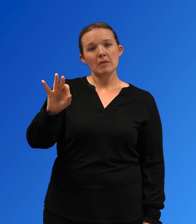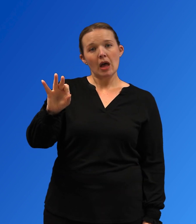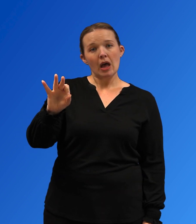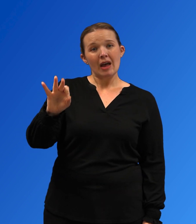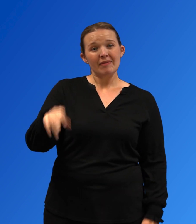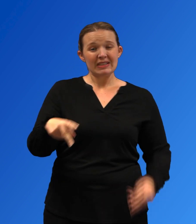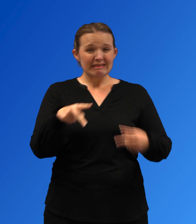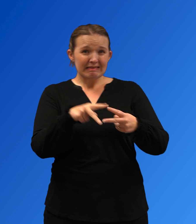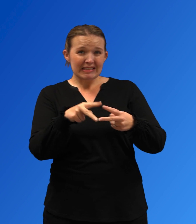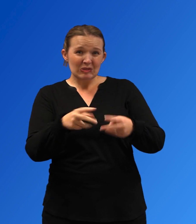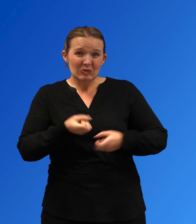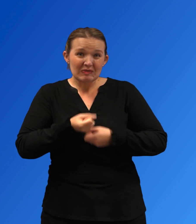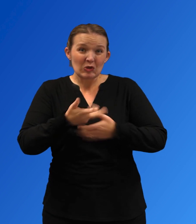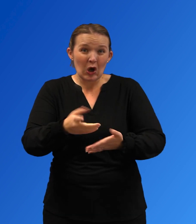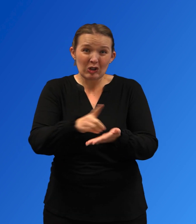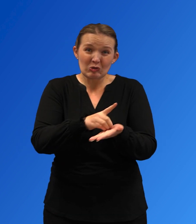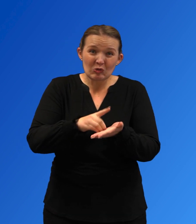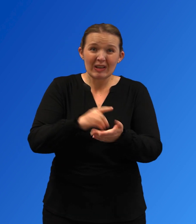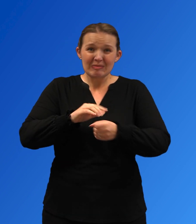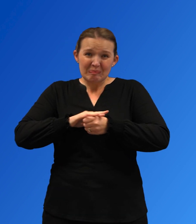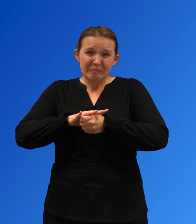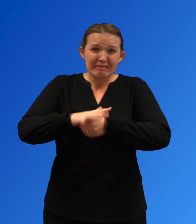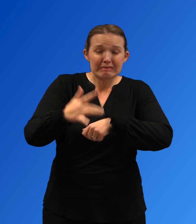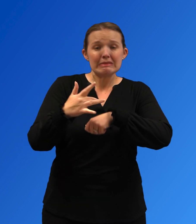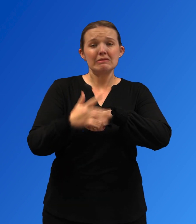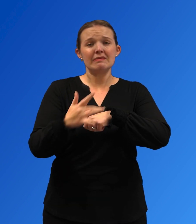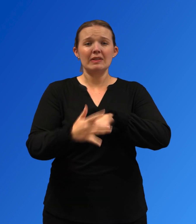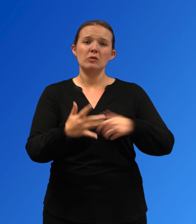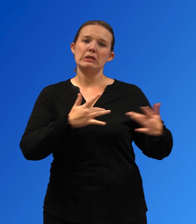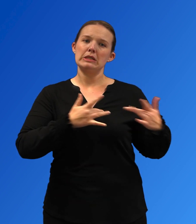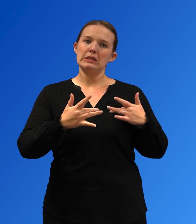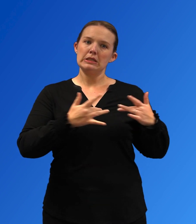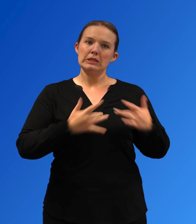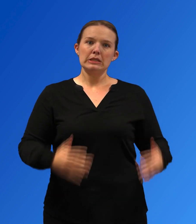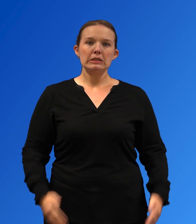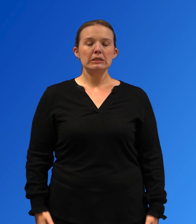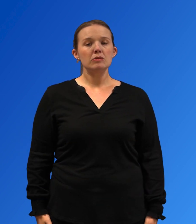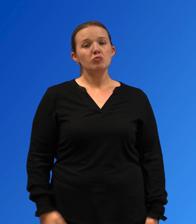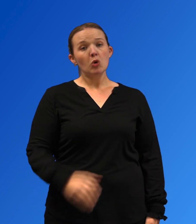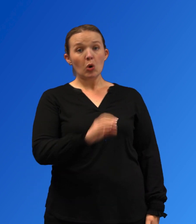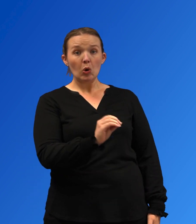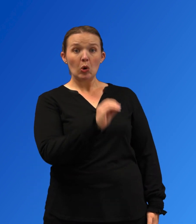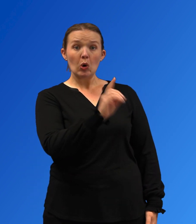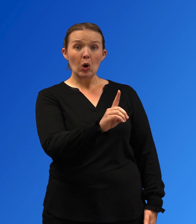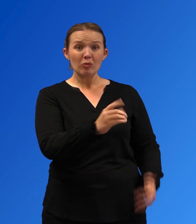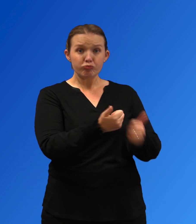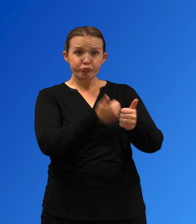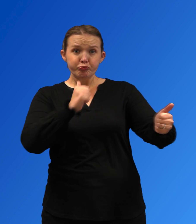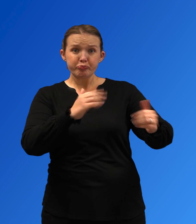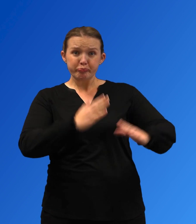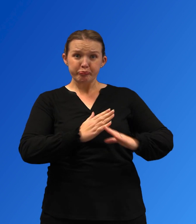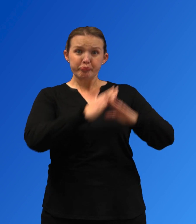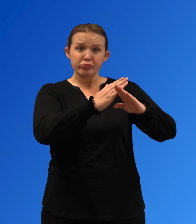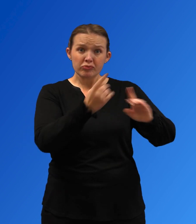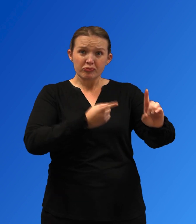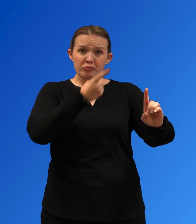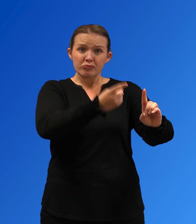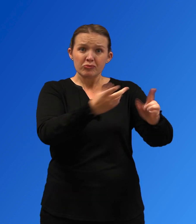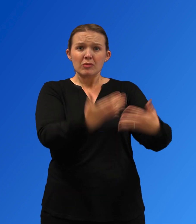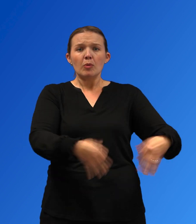fabricados ilícitamente IMF por sus siglas en inglés en el suministro de drogas son preocupaciones